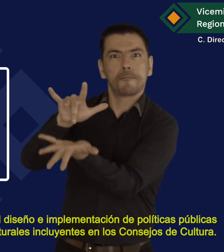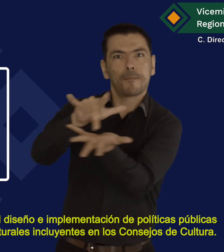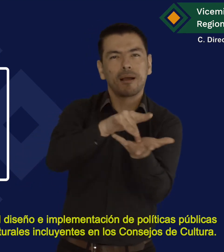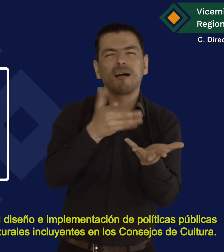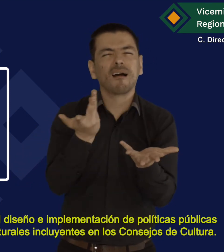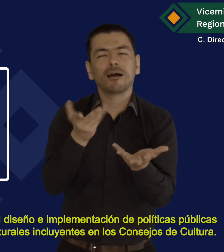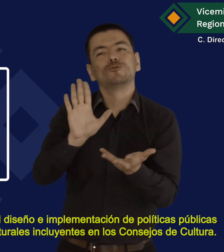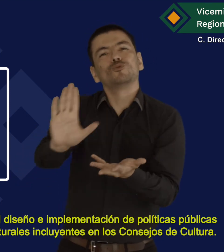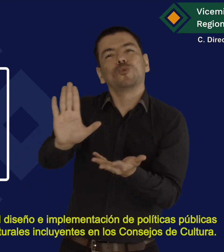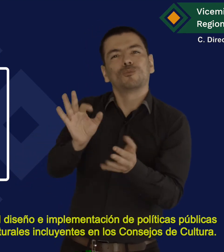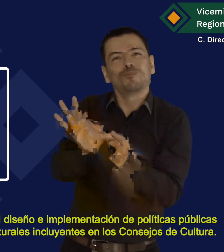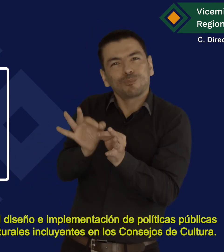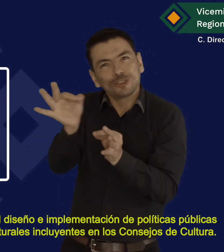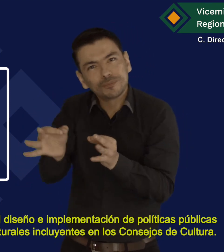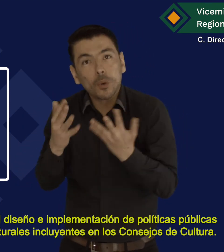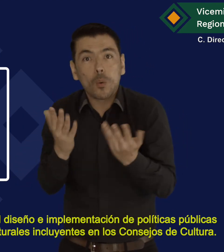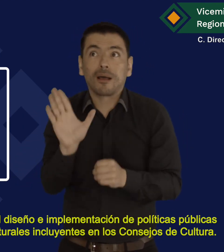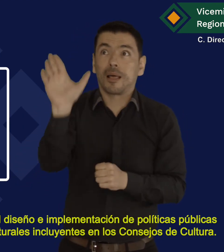consejos de cultura